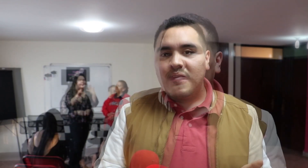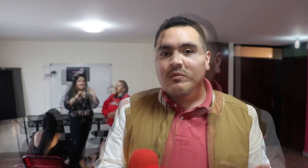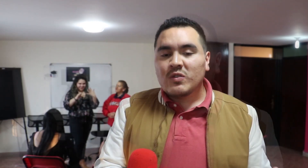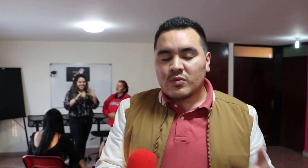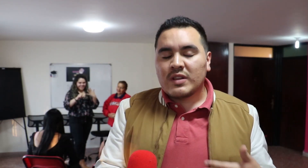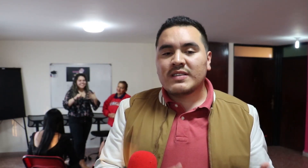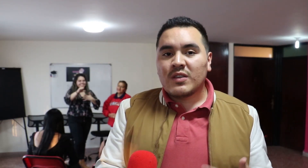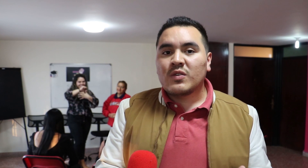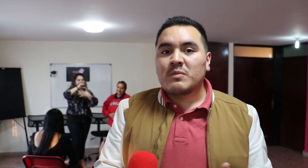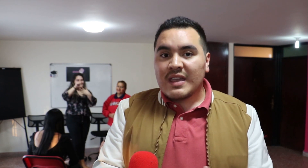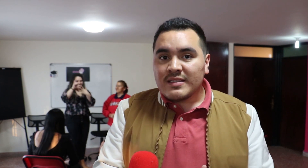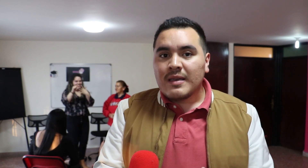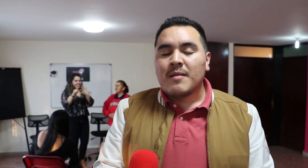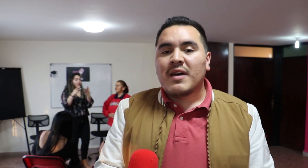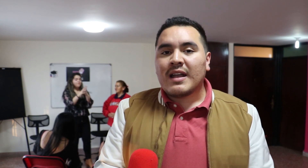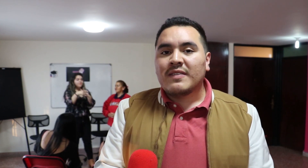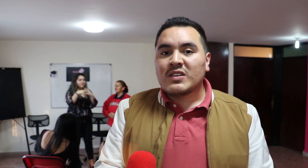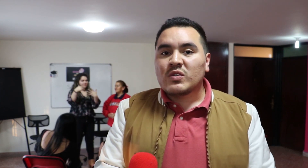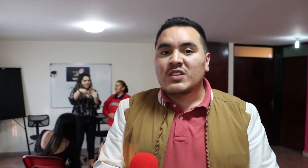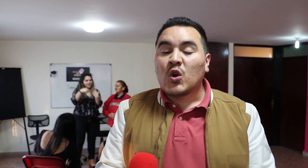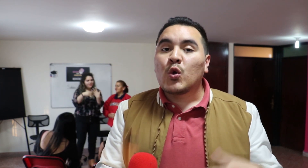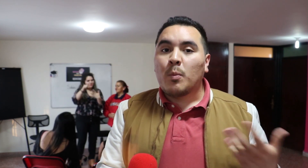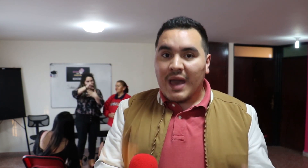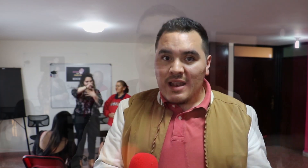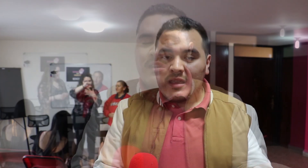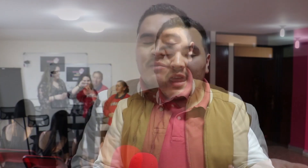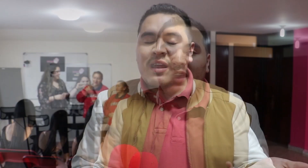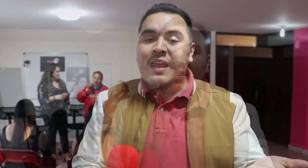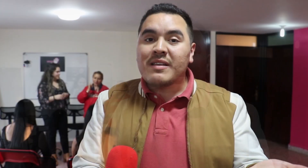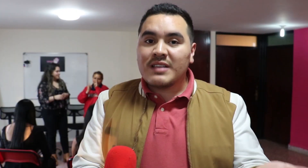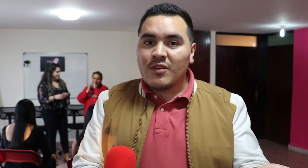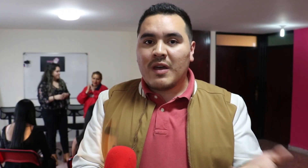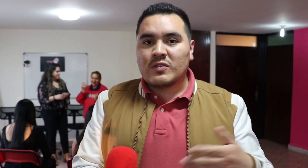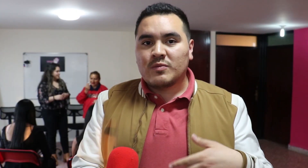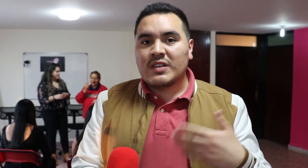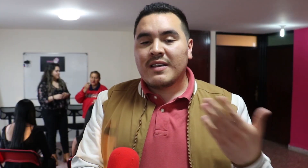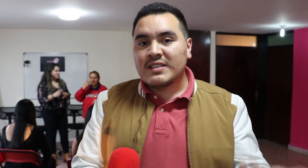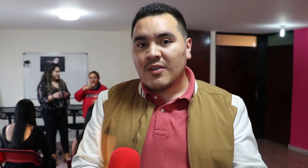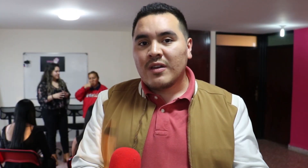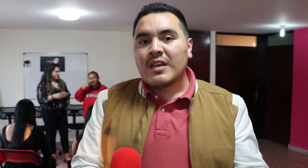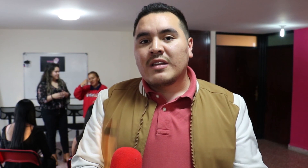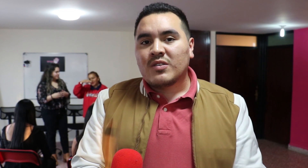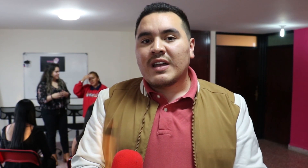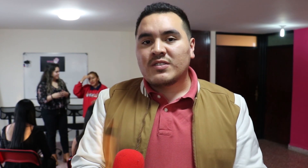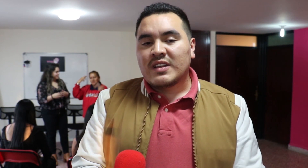damos un ensayo de un mes para cantar su canción grupal, para el avanzado, para los grupos de avanzado, son canciones